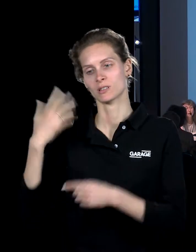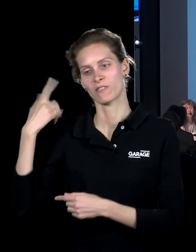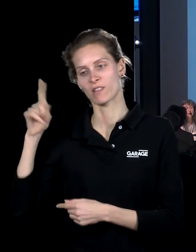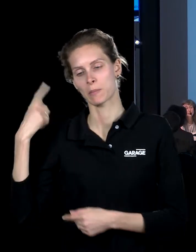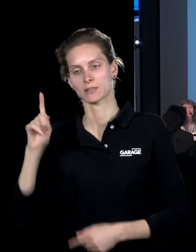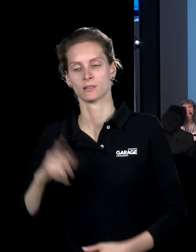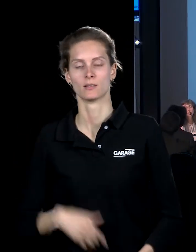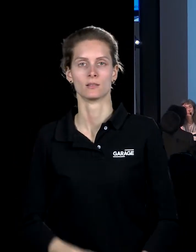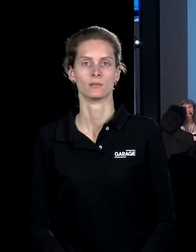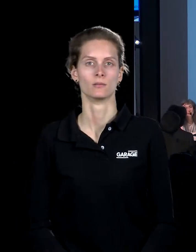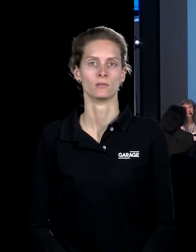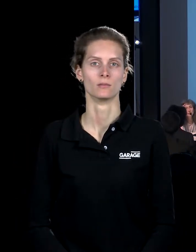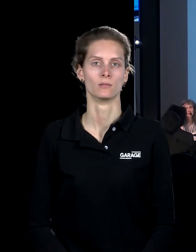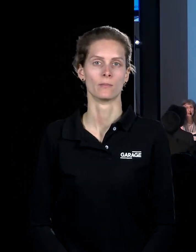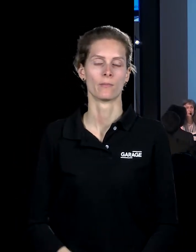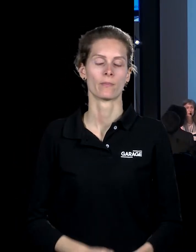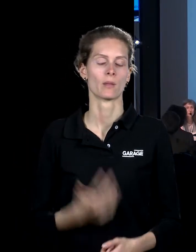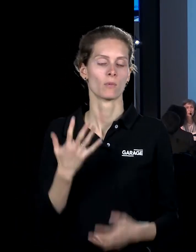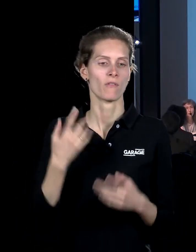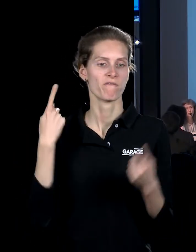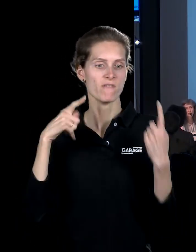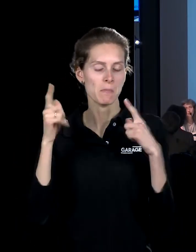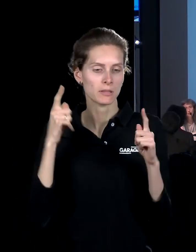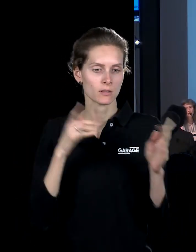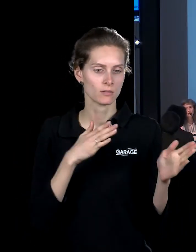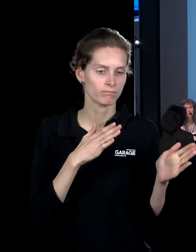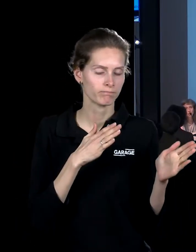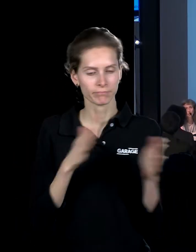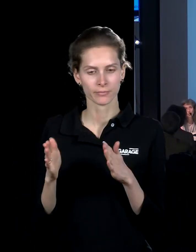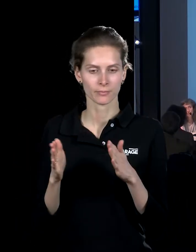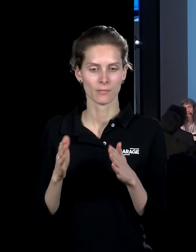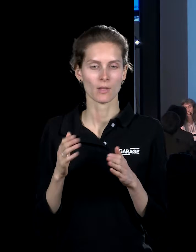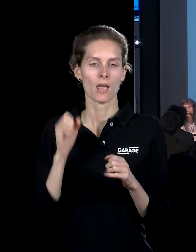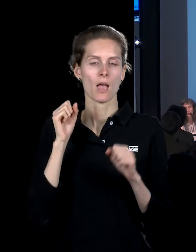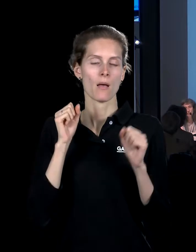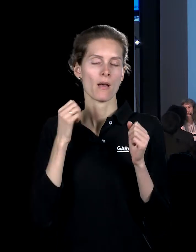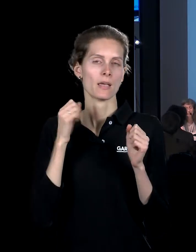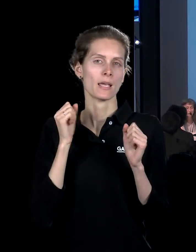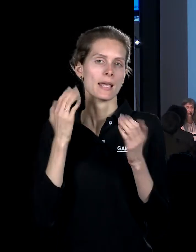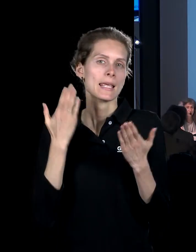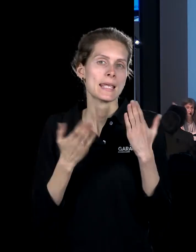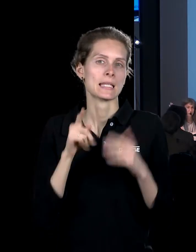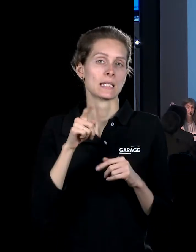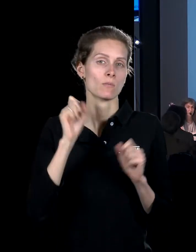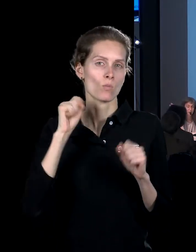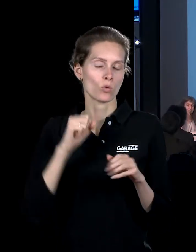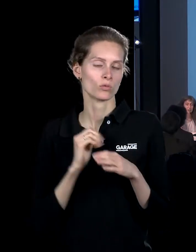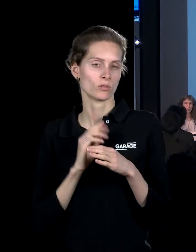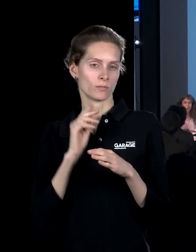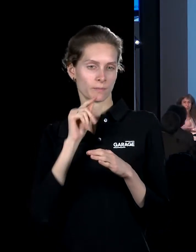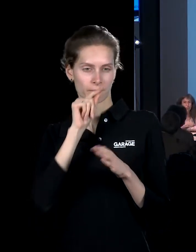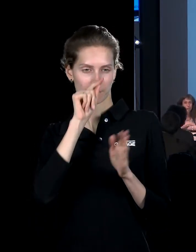бы сдвинуть вымысел, если ты можешь вторгнуться в фильм, если ты можешь вторгнуться вымышленно в некое